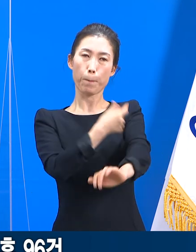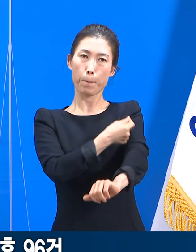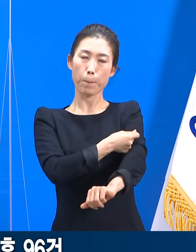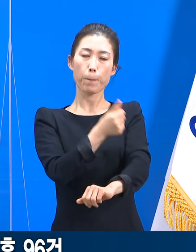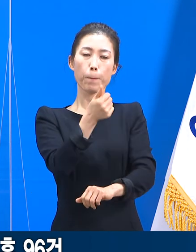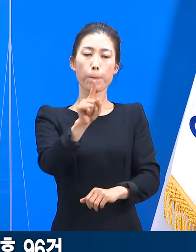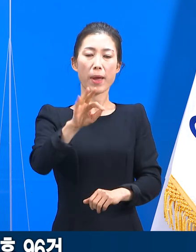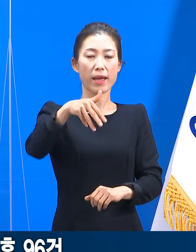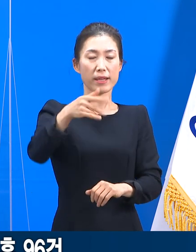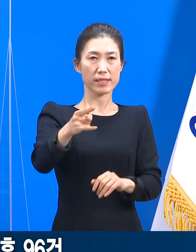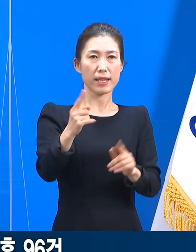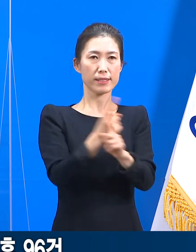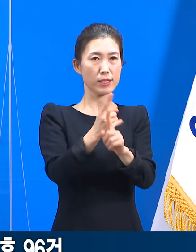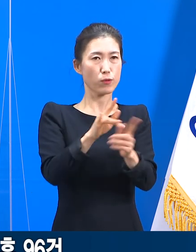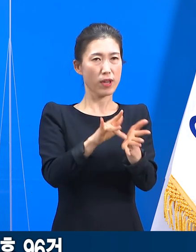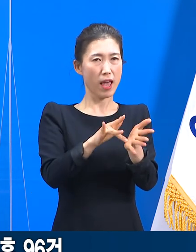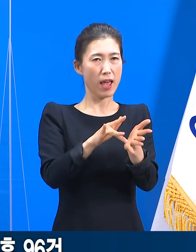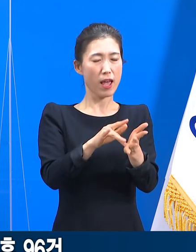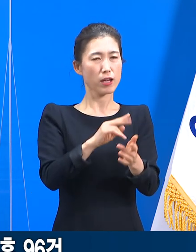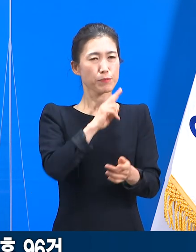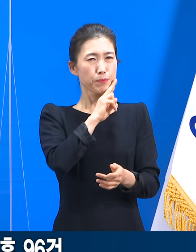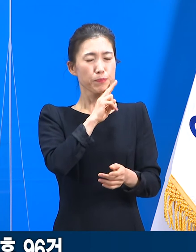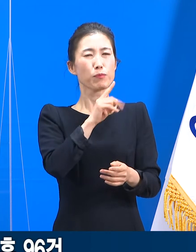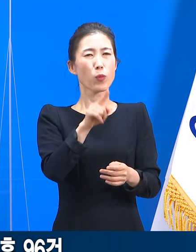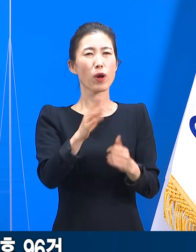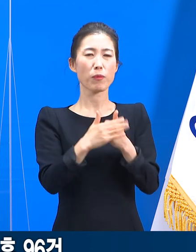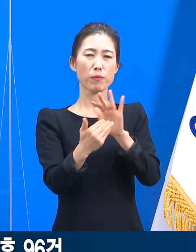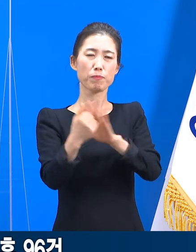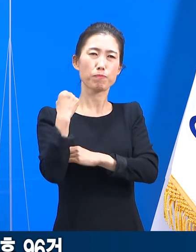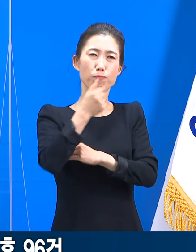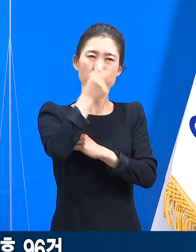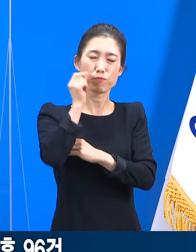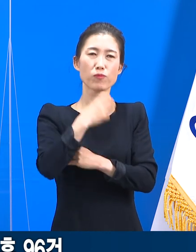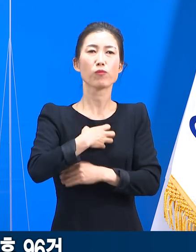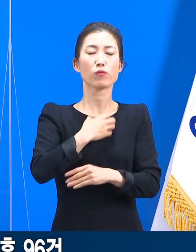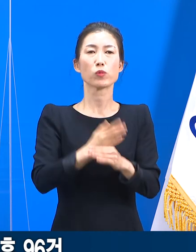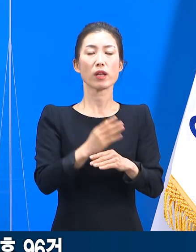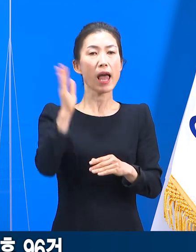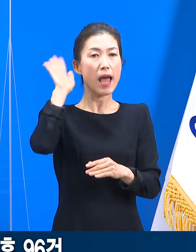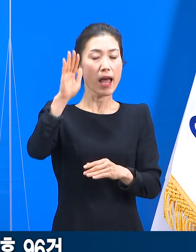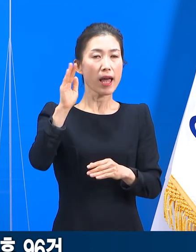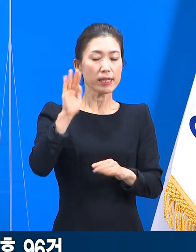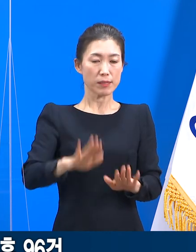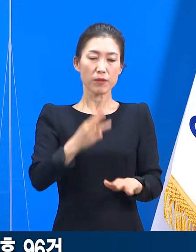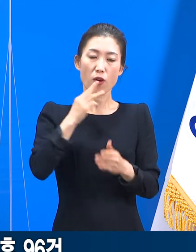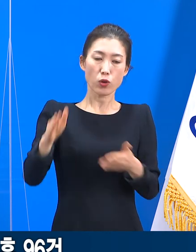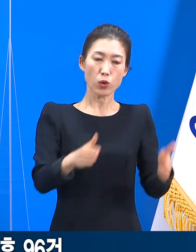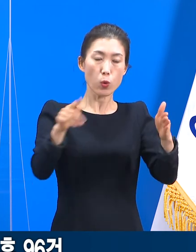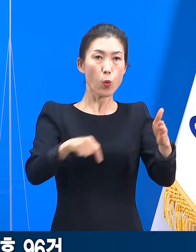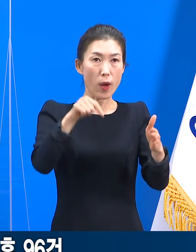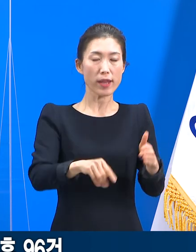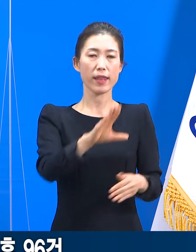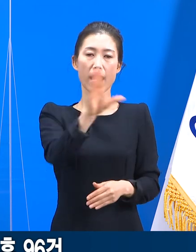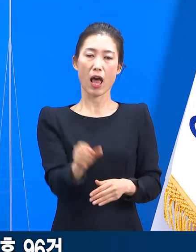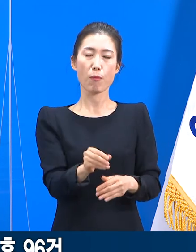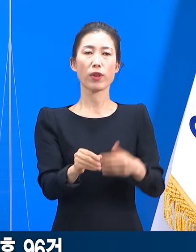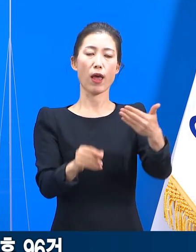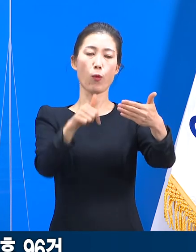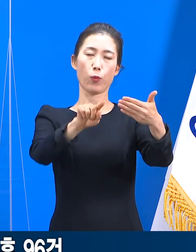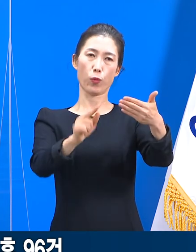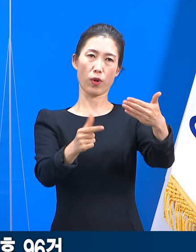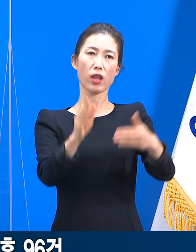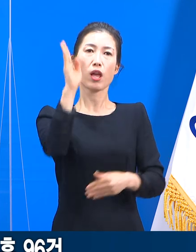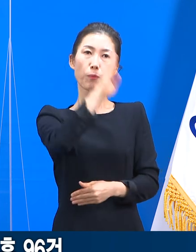치료제에 대한 영향이 의심되기 때문입니다. 현재까지 도내에서 남아공 변이주가 9건, 브라질